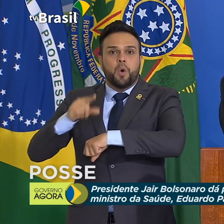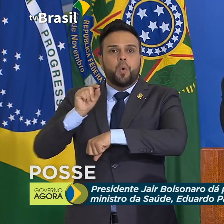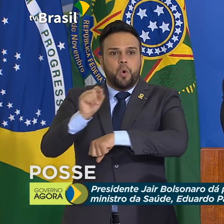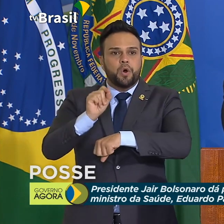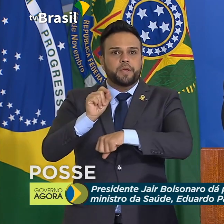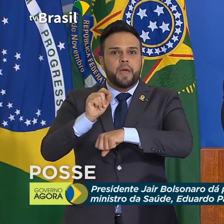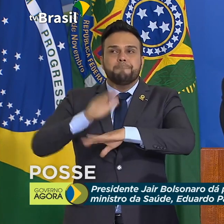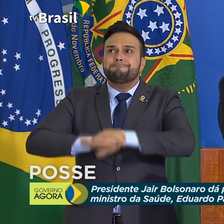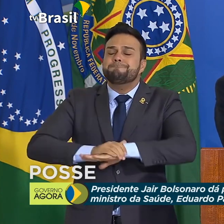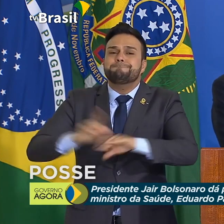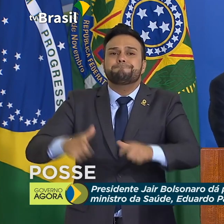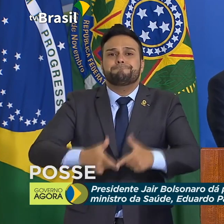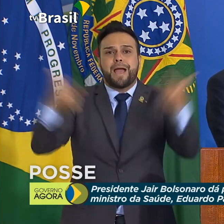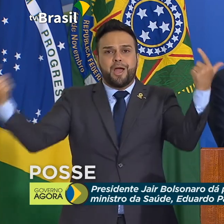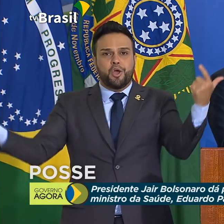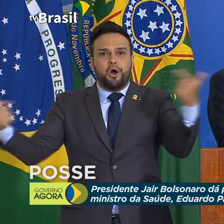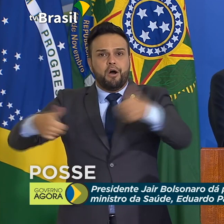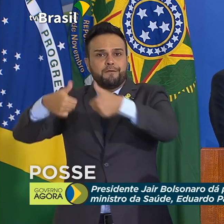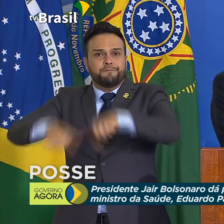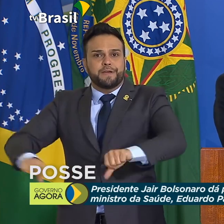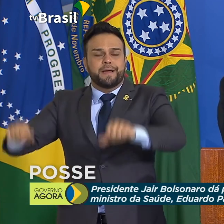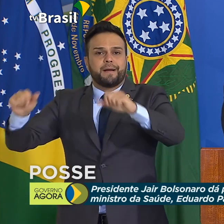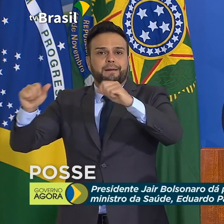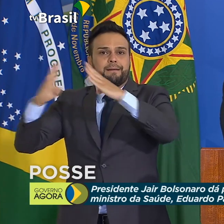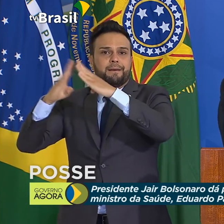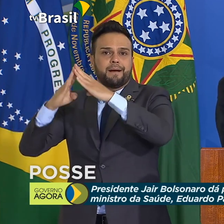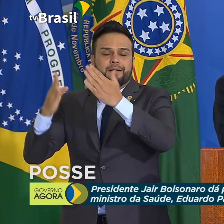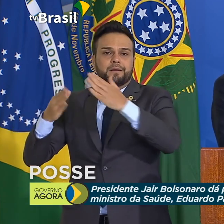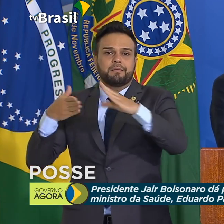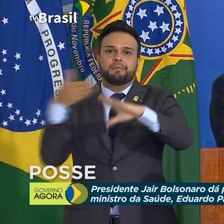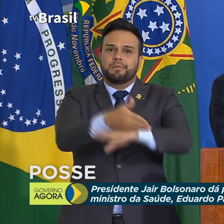lockdown nas escolas. Isso é um absurdo!